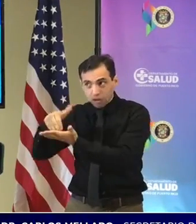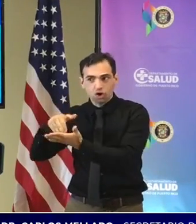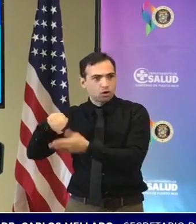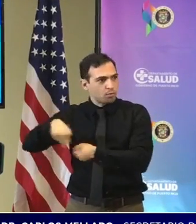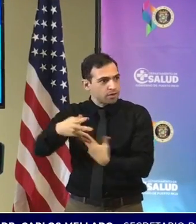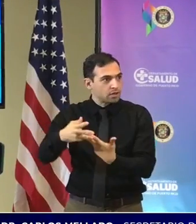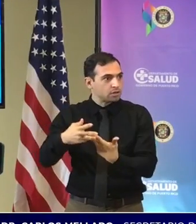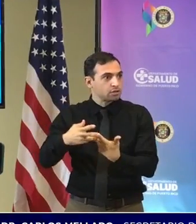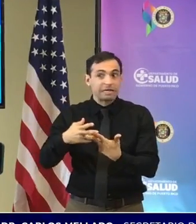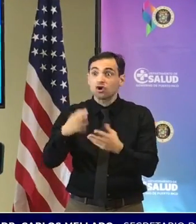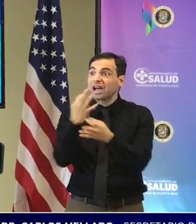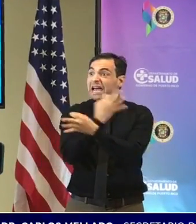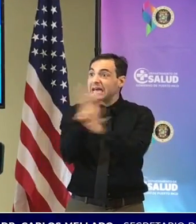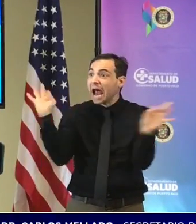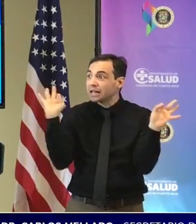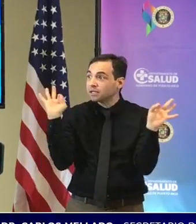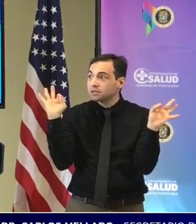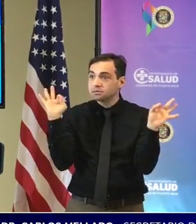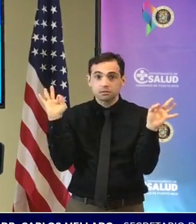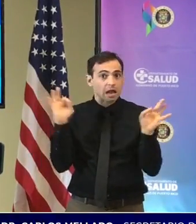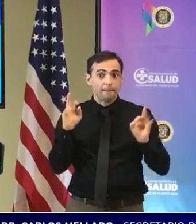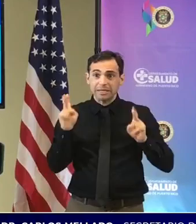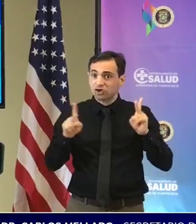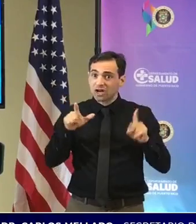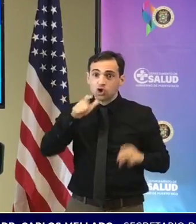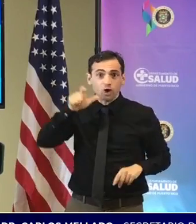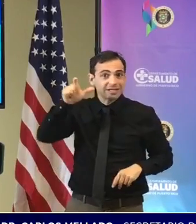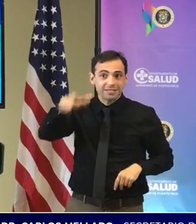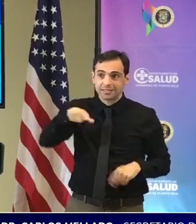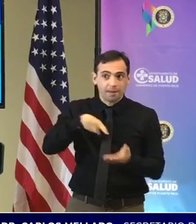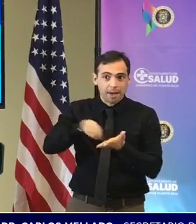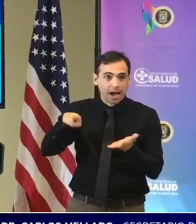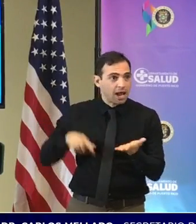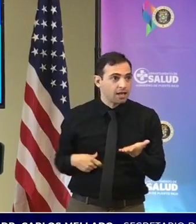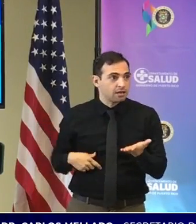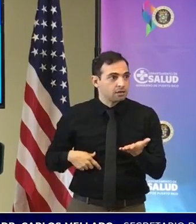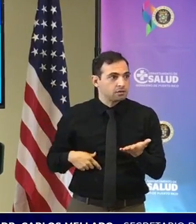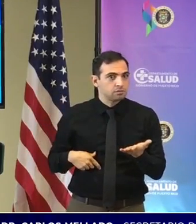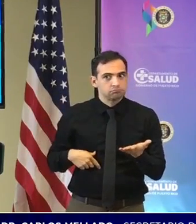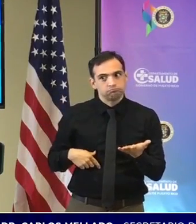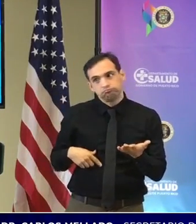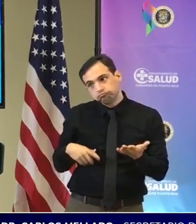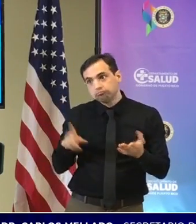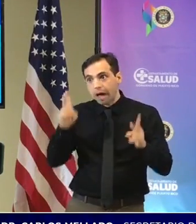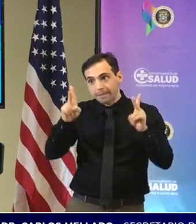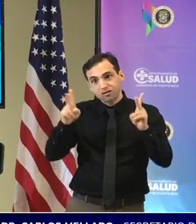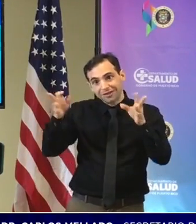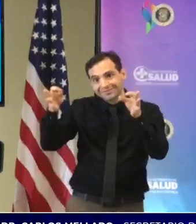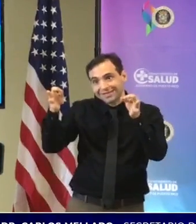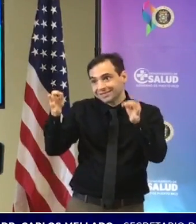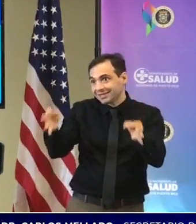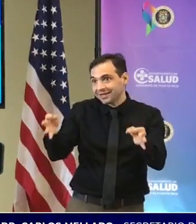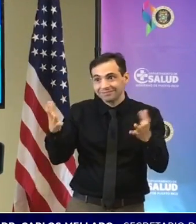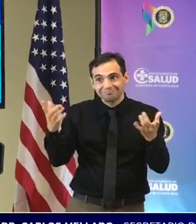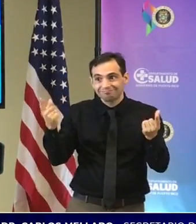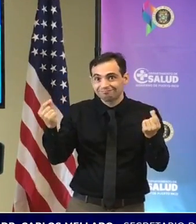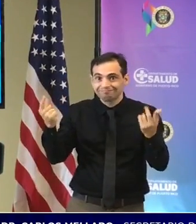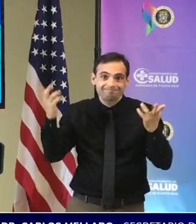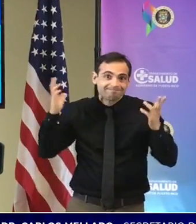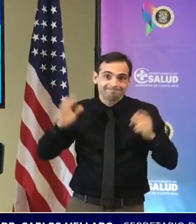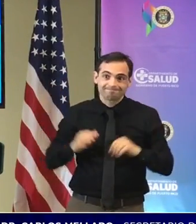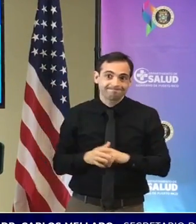cuesta cero la ciudadanía está en las manos de las personas empoderarse y obviamente